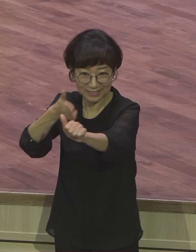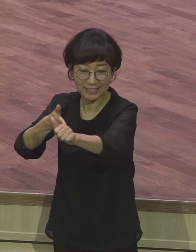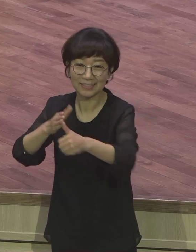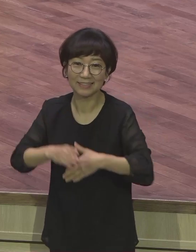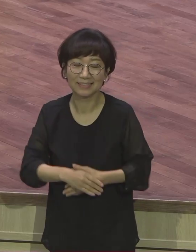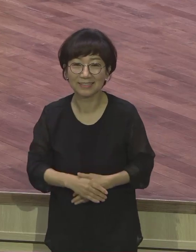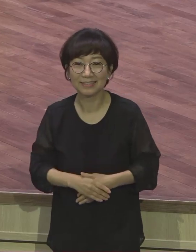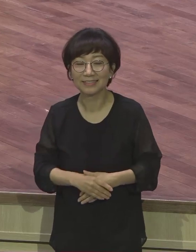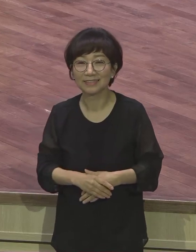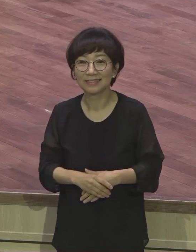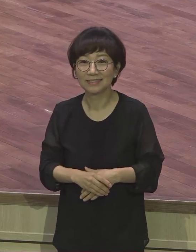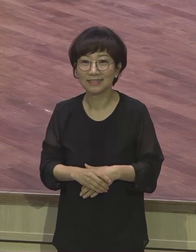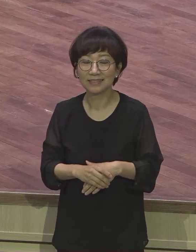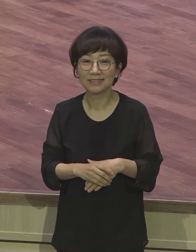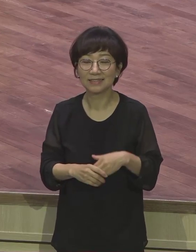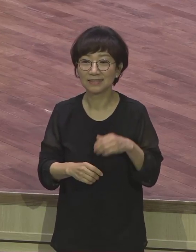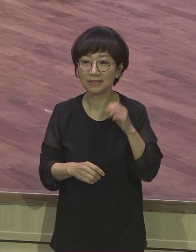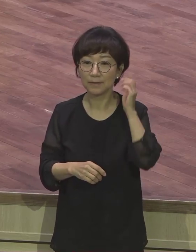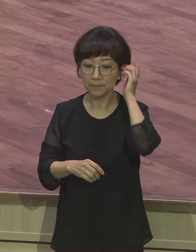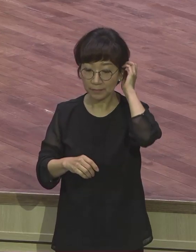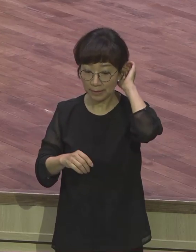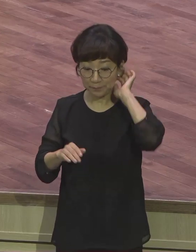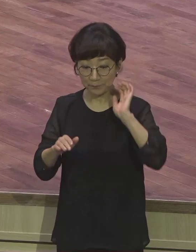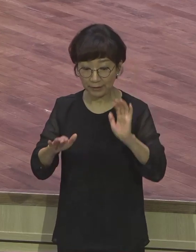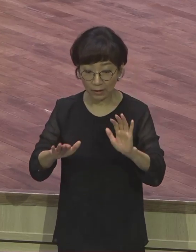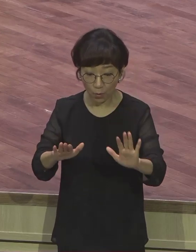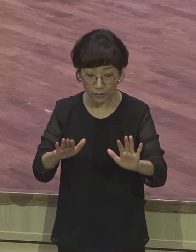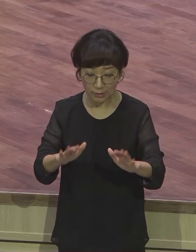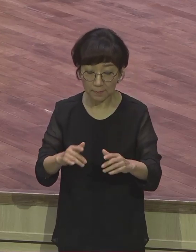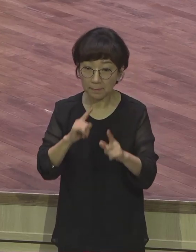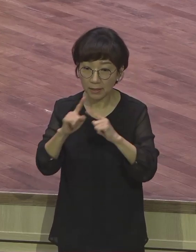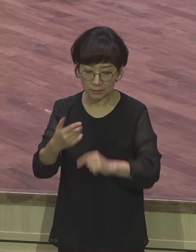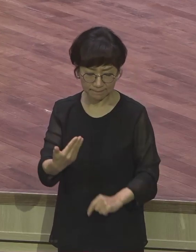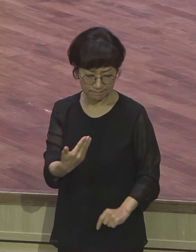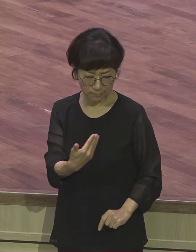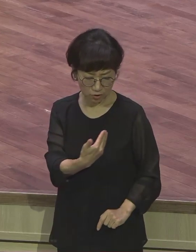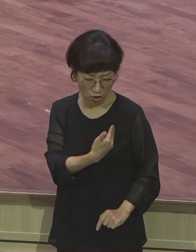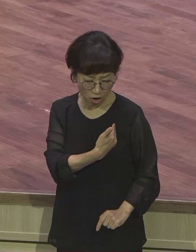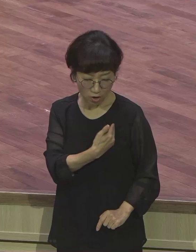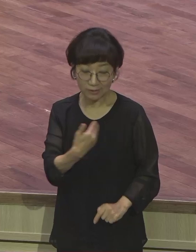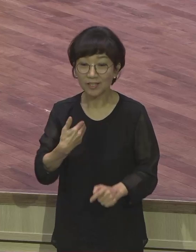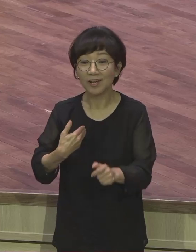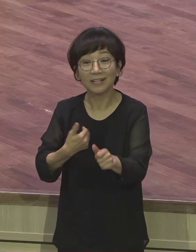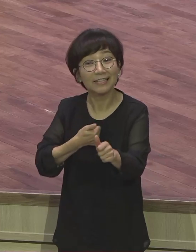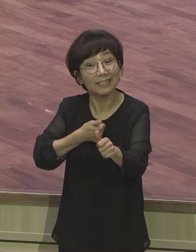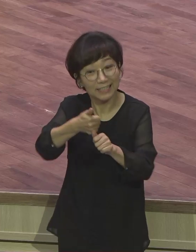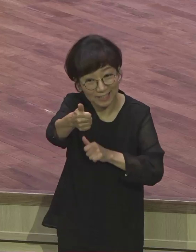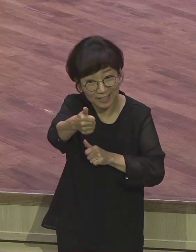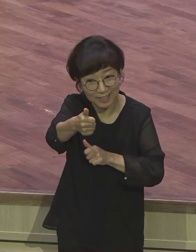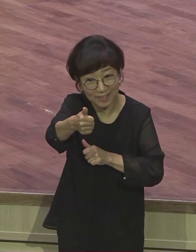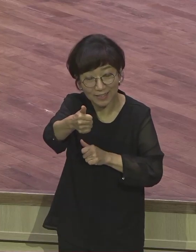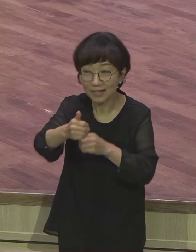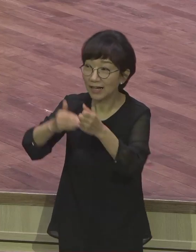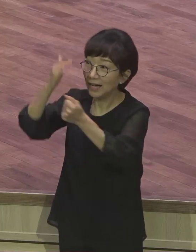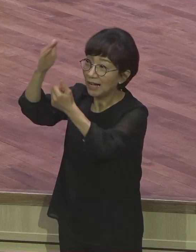성경은 말합니다. 넉넉히 이기게 하셨다. 결코 끊을 수 없는 하나님의 사랑